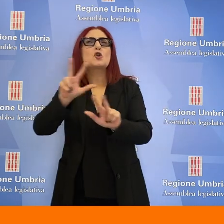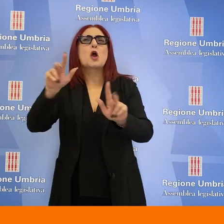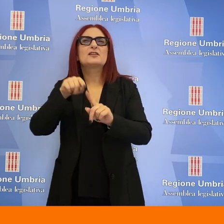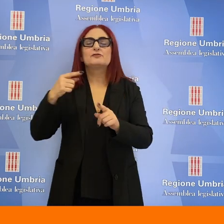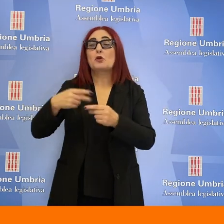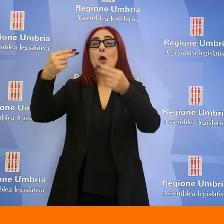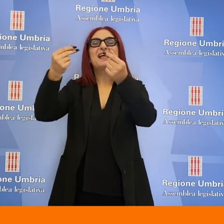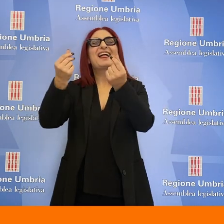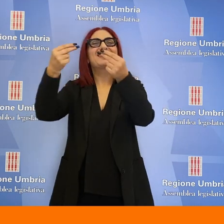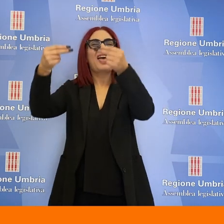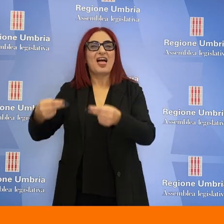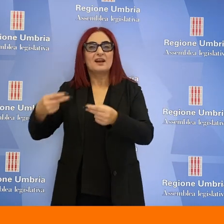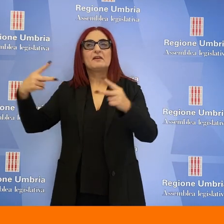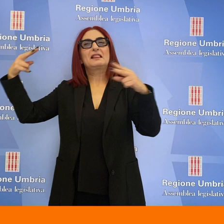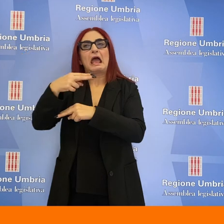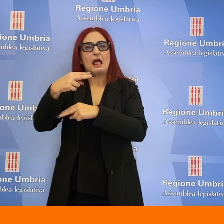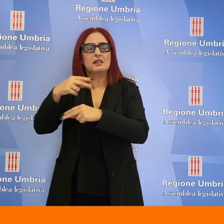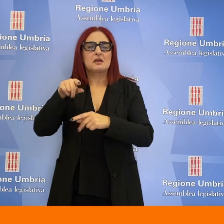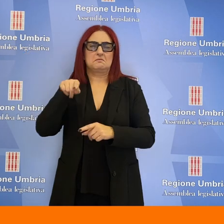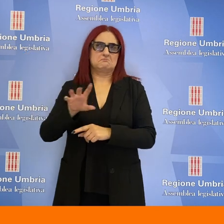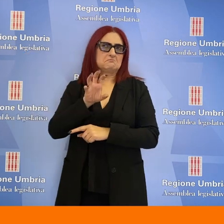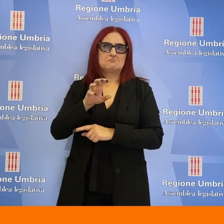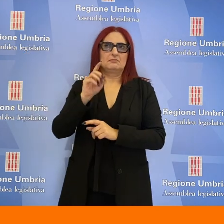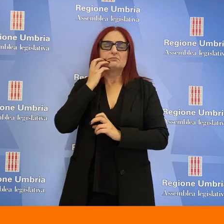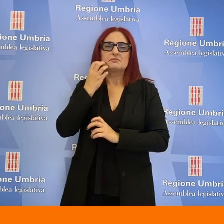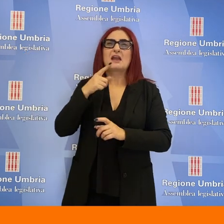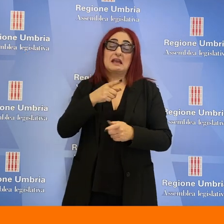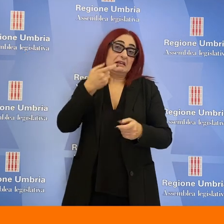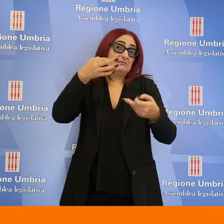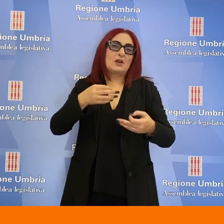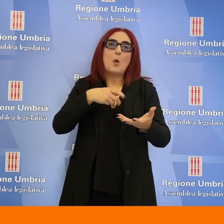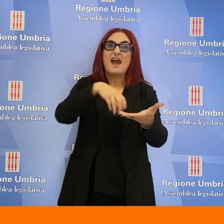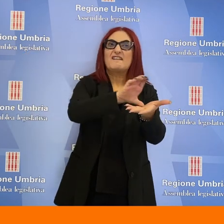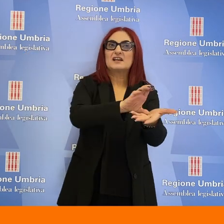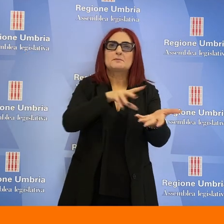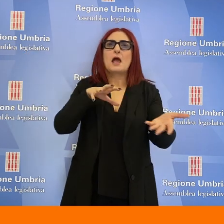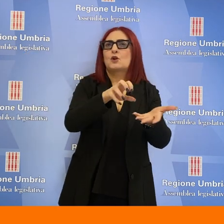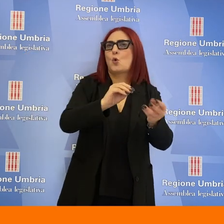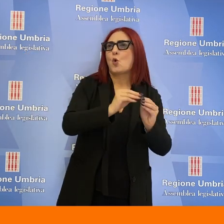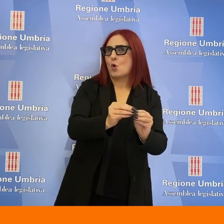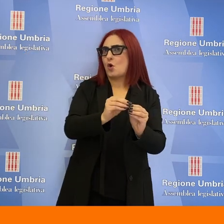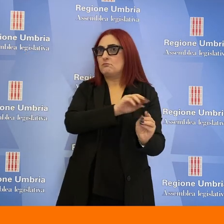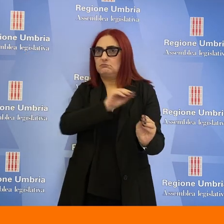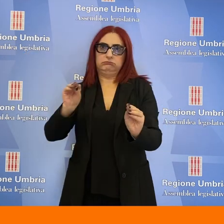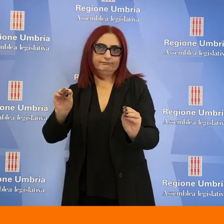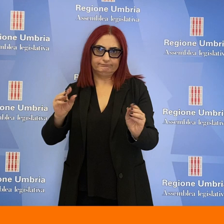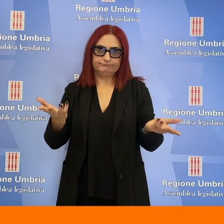taglio delle tariffe che, al contrario, secondo De Luca, dovranno includere la copertura degli investimenti. Immaginare a queste